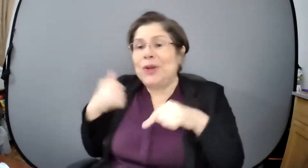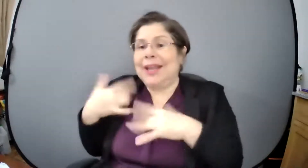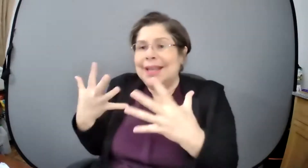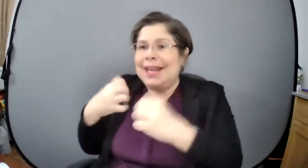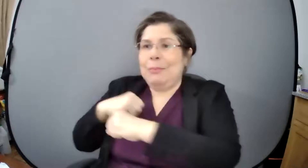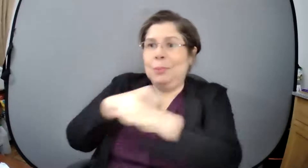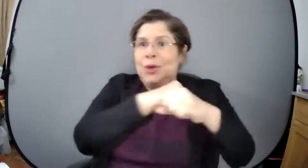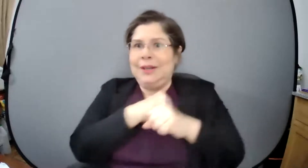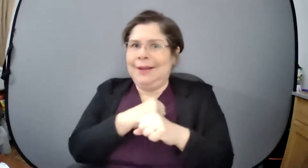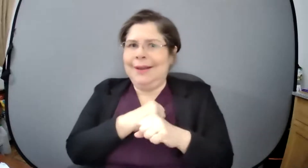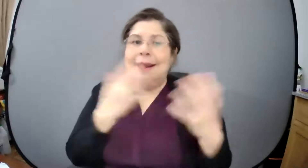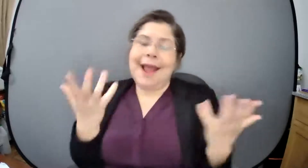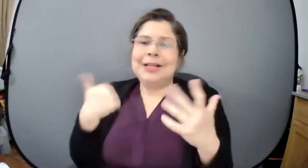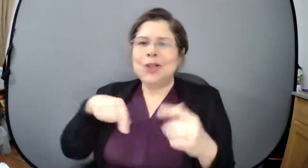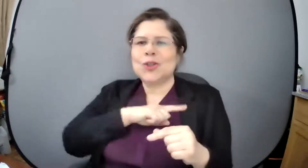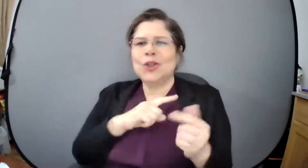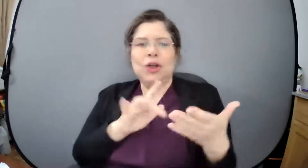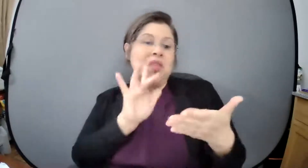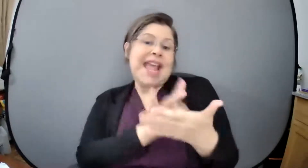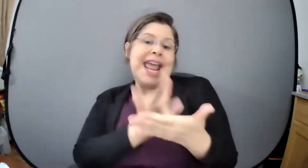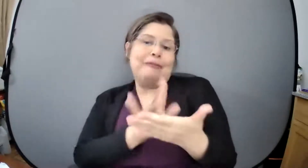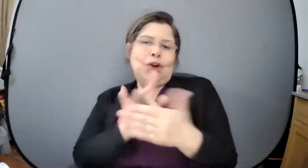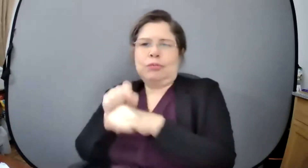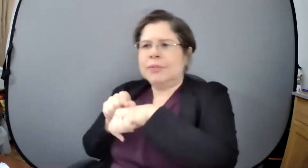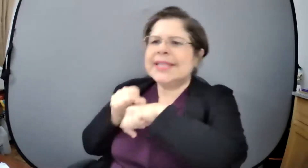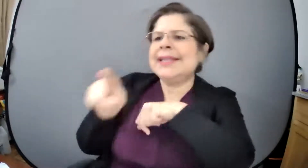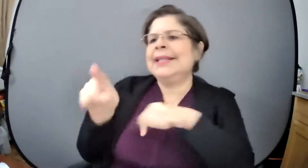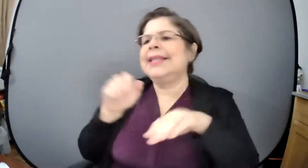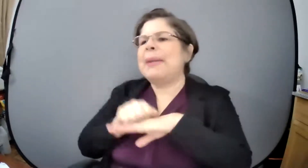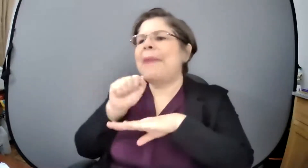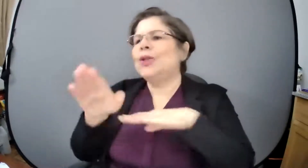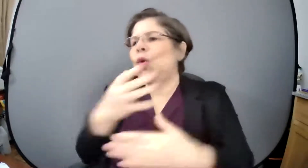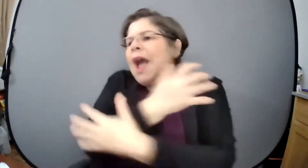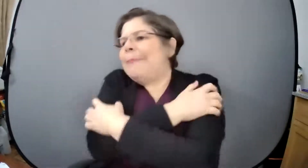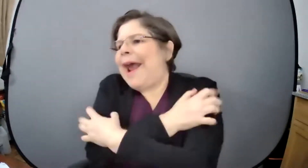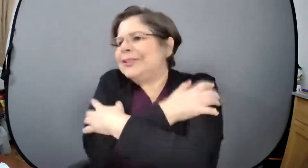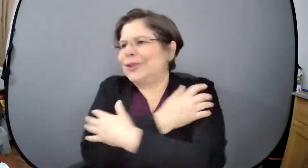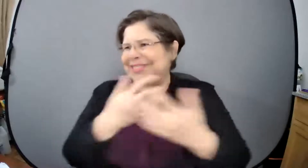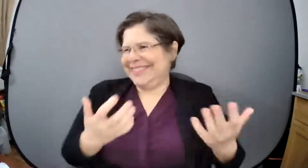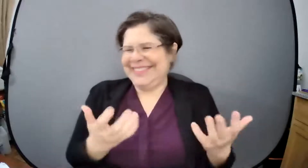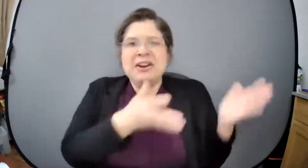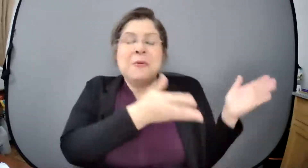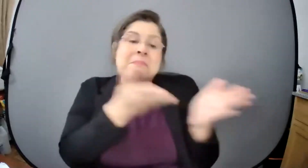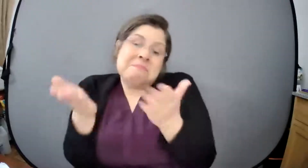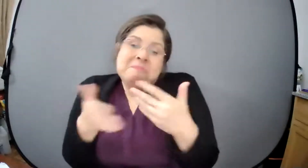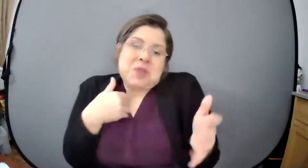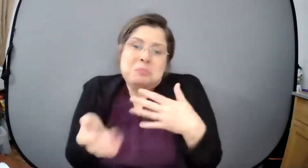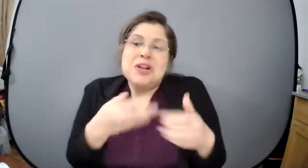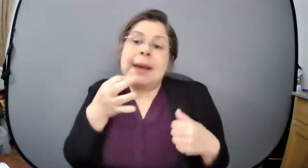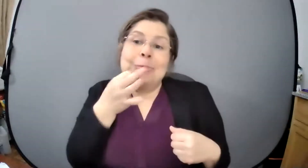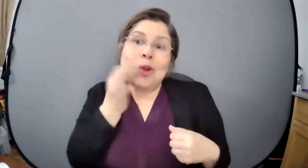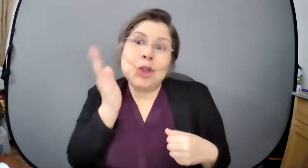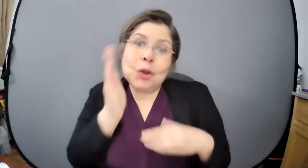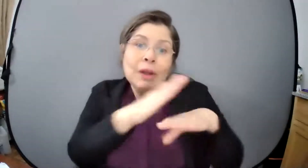abrazos volverán y más si nos ponemos para nuestro número y seguimos con esas medidas preventivas entonces